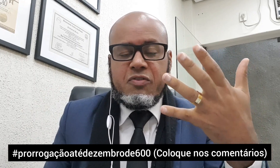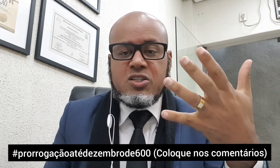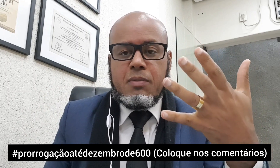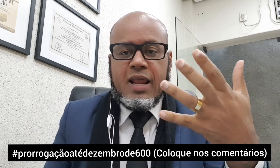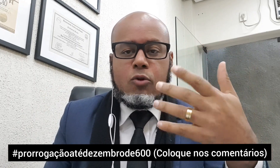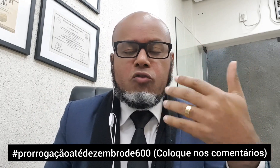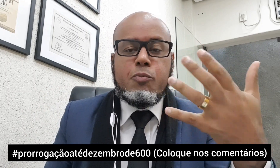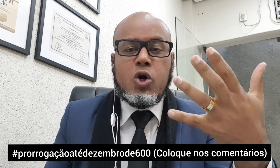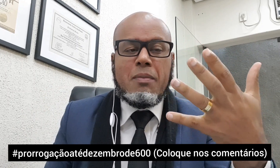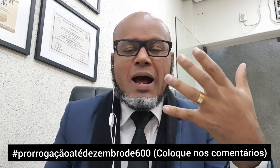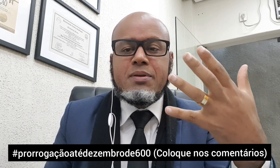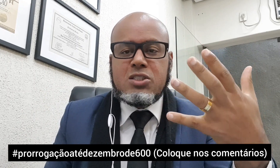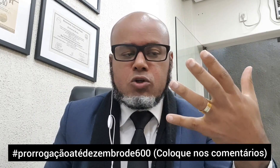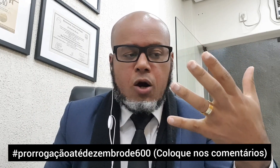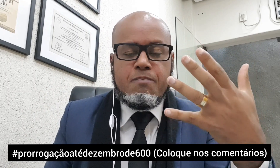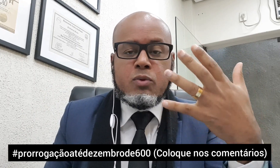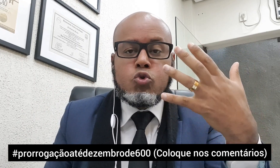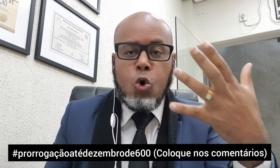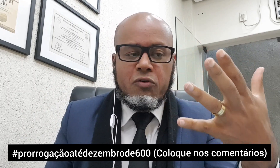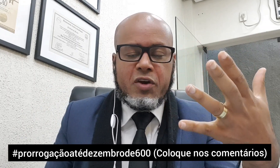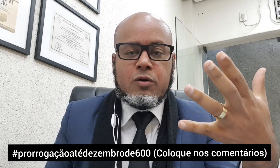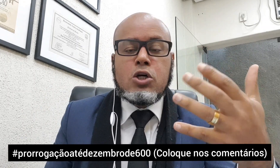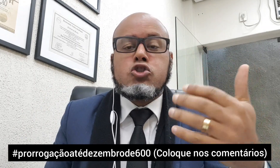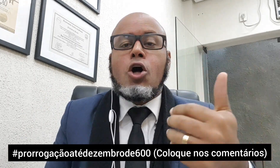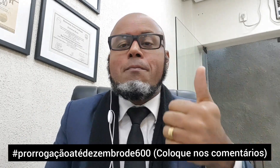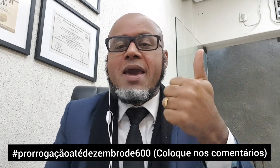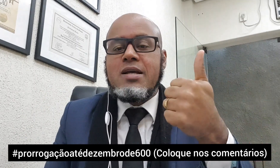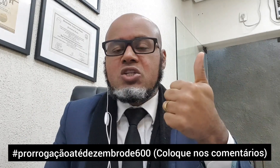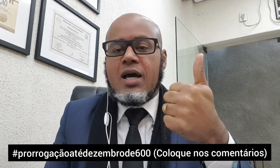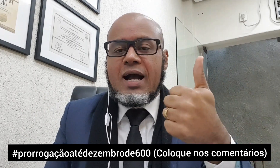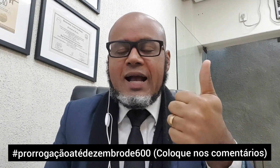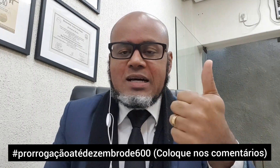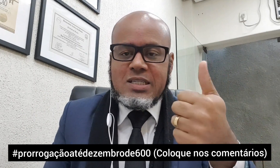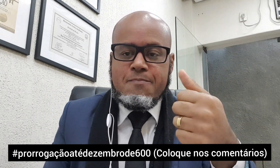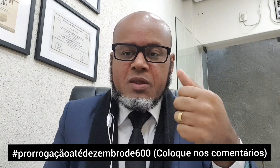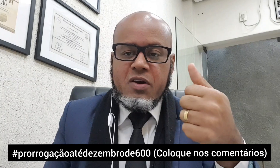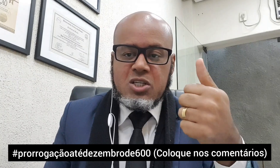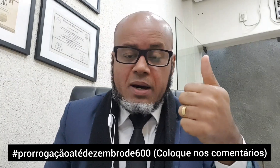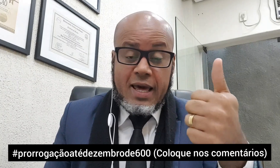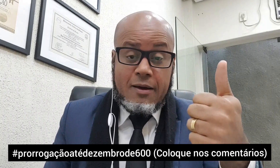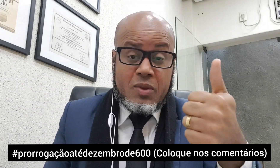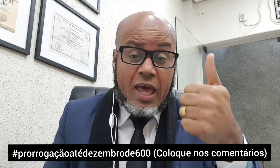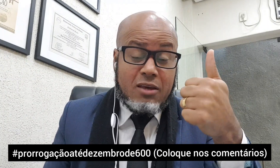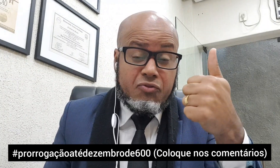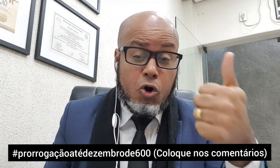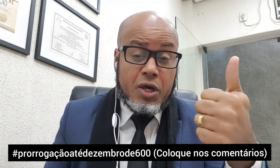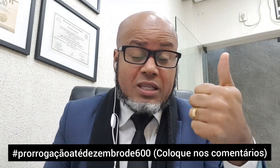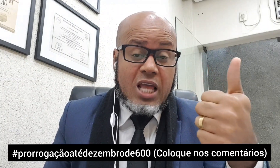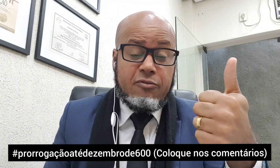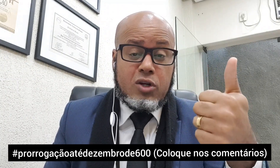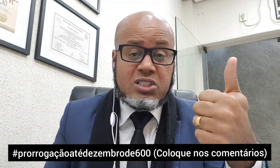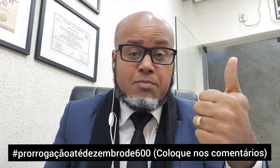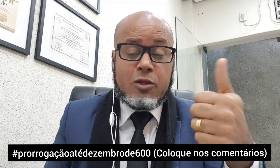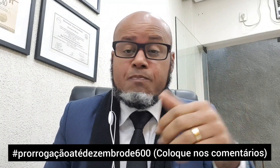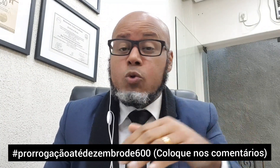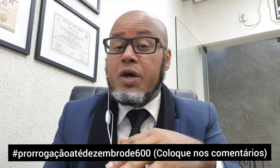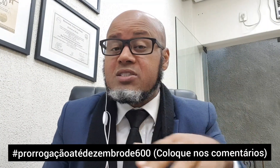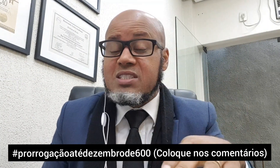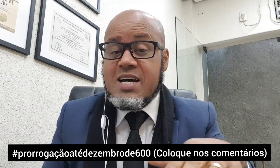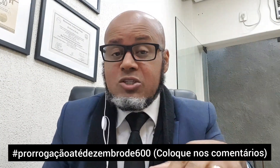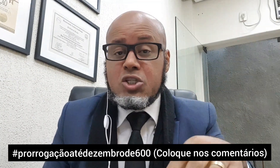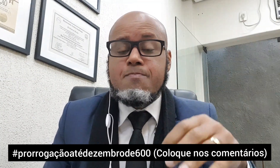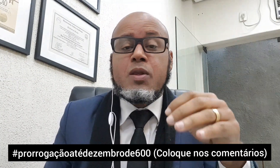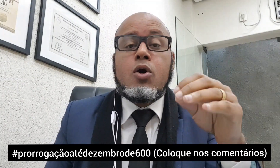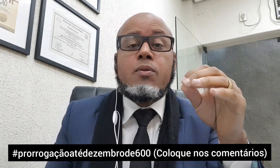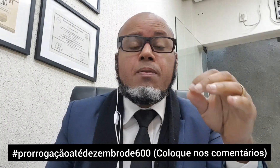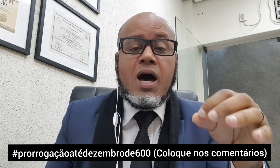a Casa Verde Amarela, um novo programa habitacional do governo. somente a Casa Verde Amarela é que teve o lançamento. O